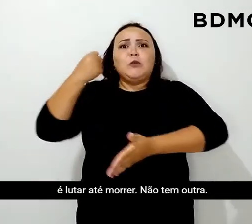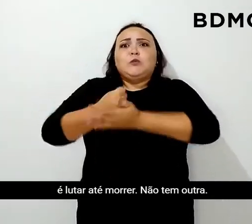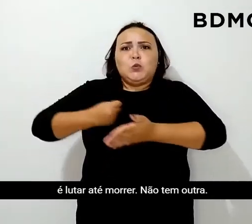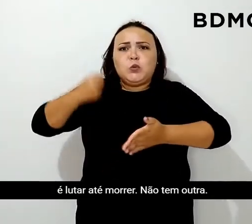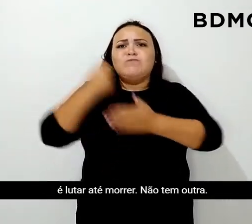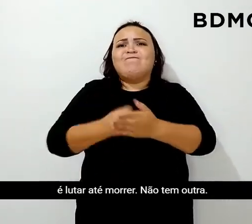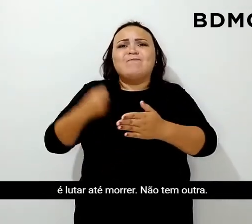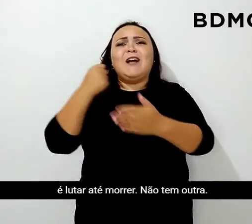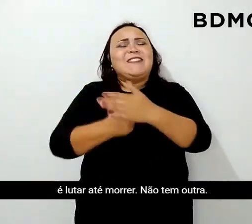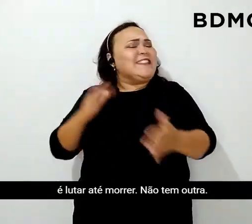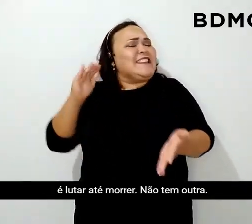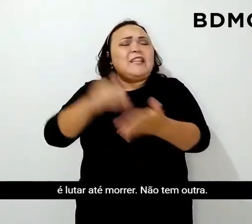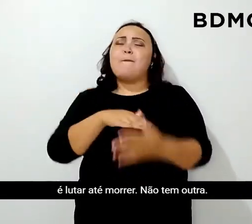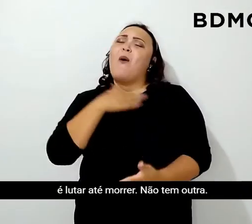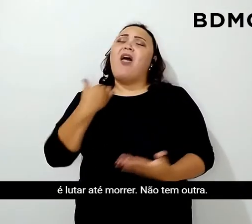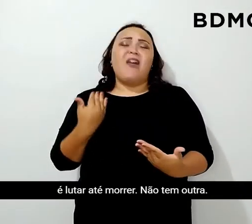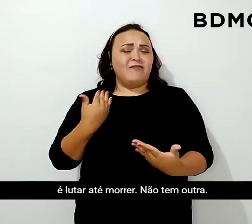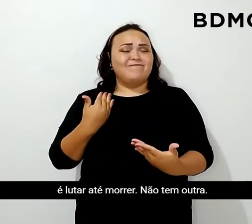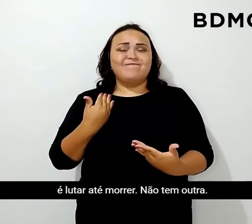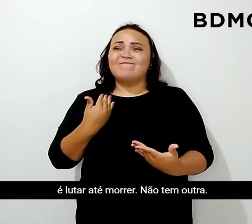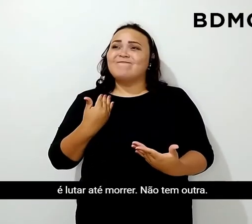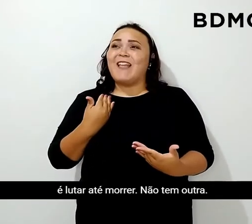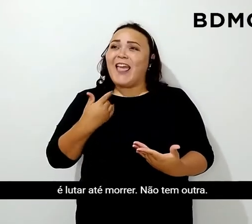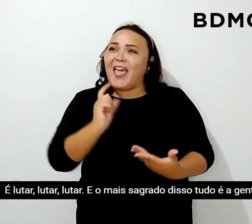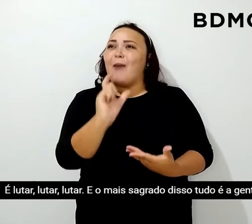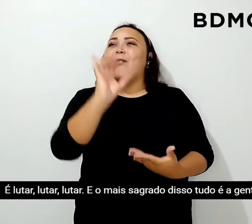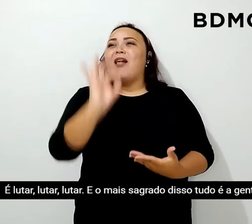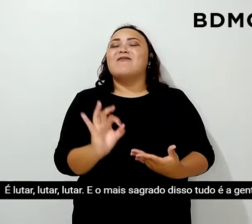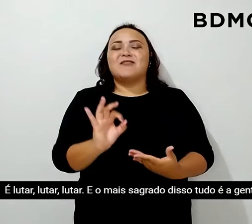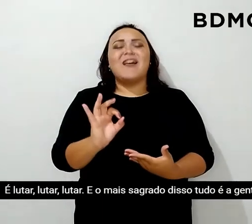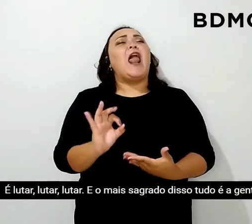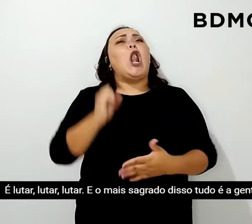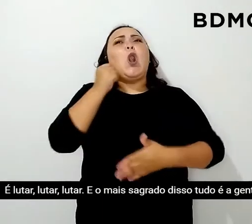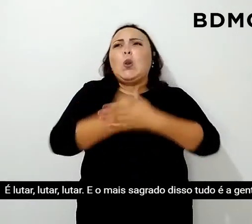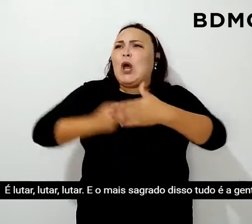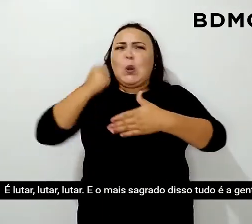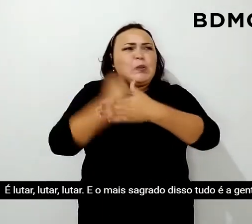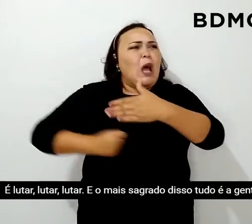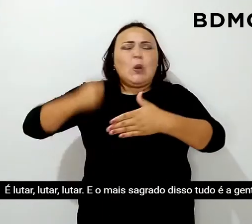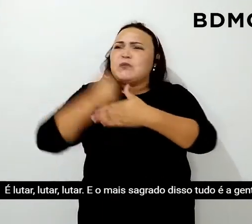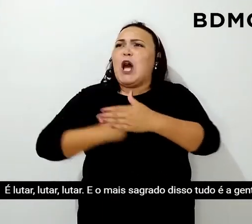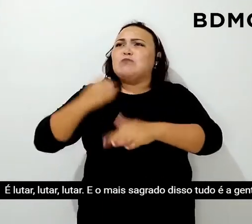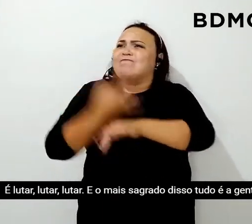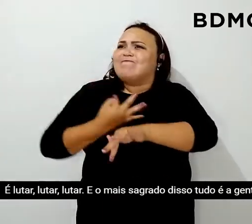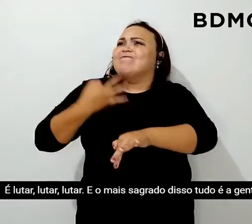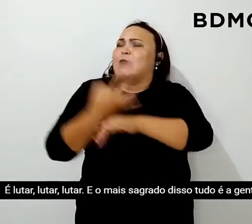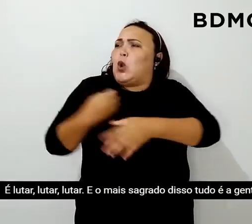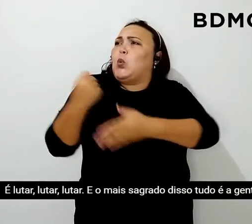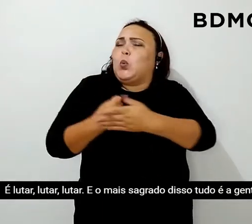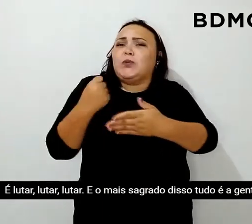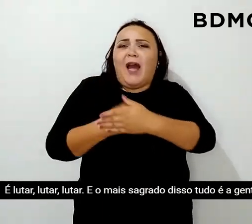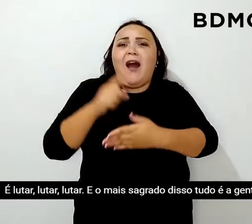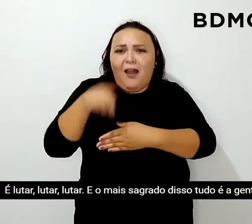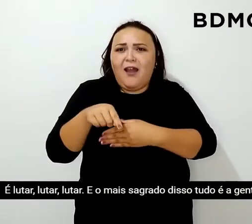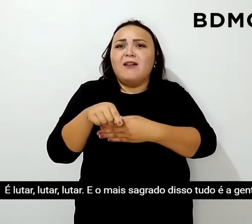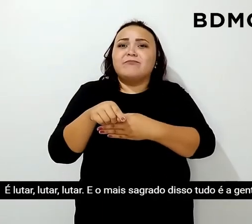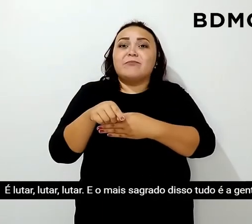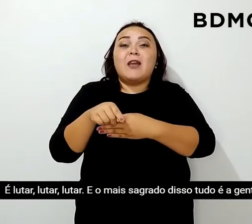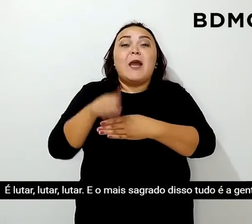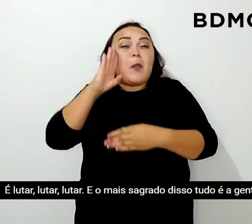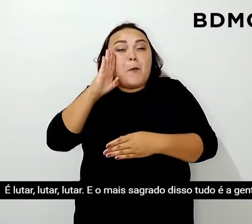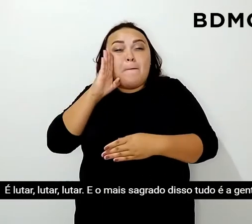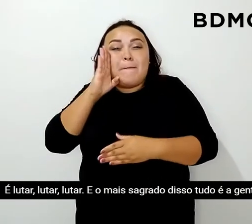é lutar até morrer. não tem, não tem outra palavra. É lutar, lutar e lutar. E o mais